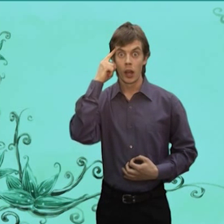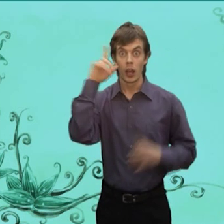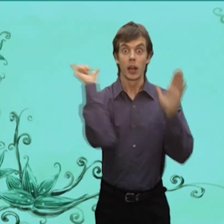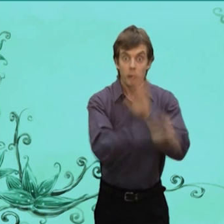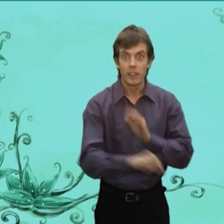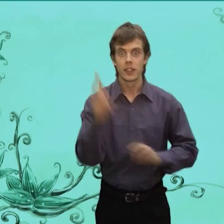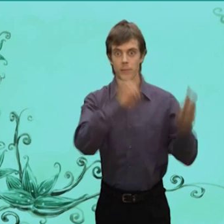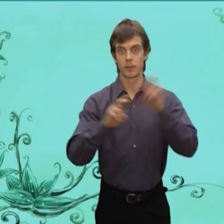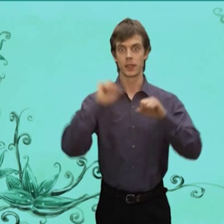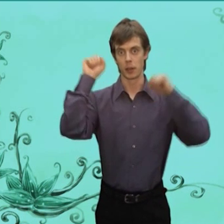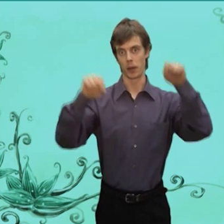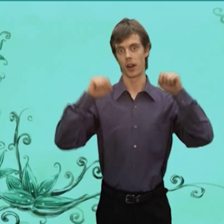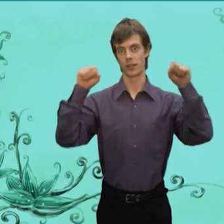Побежал За бараном